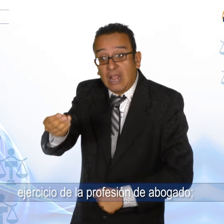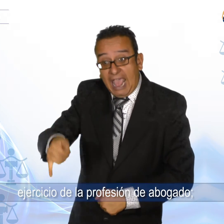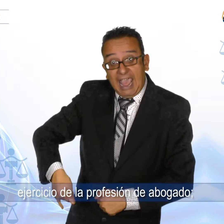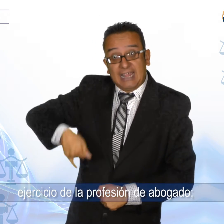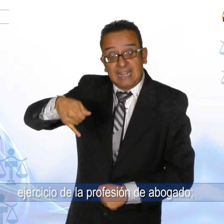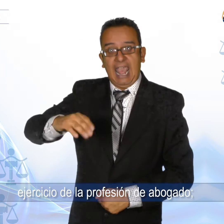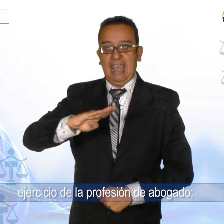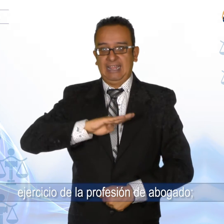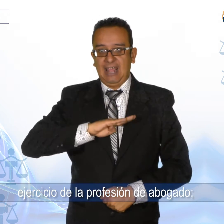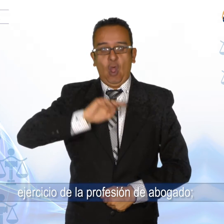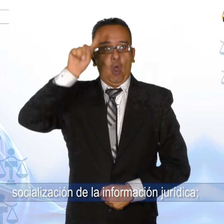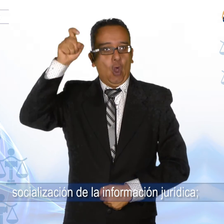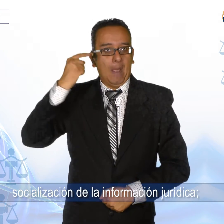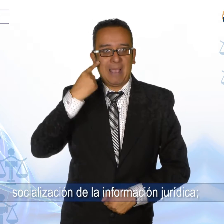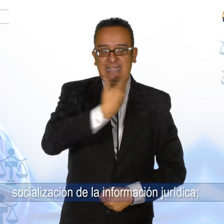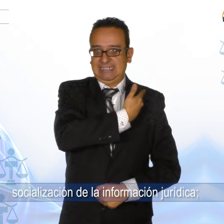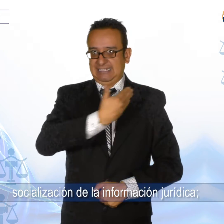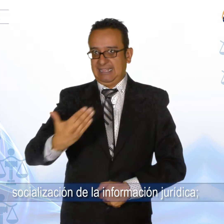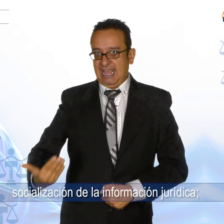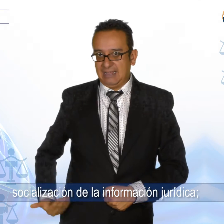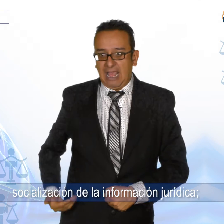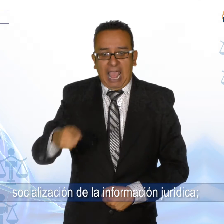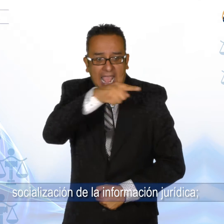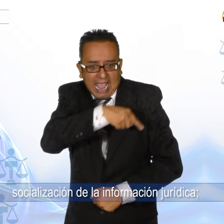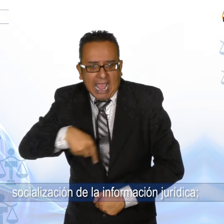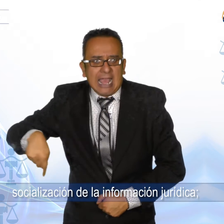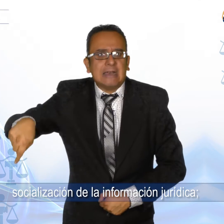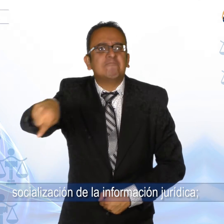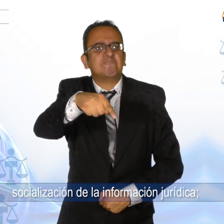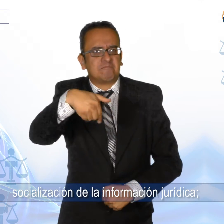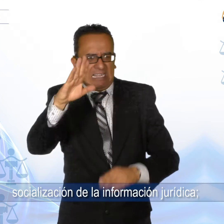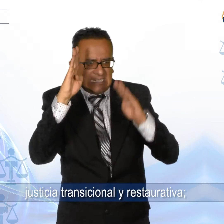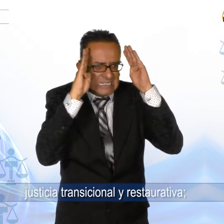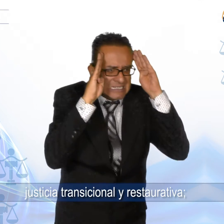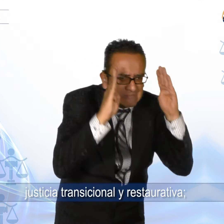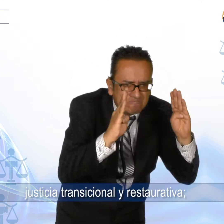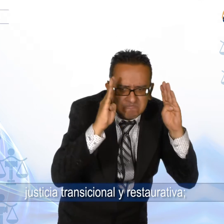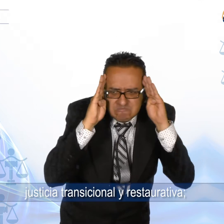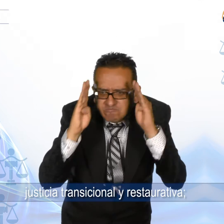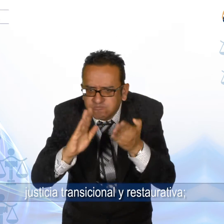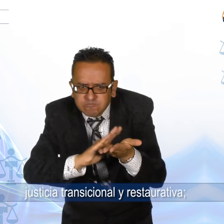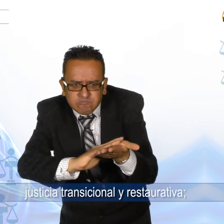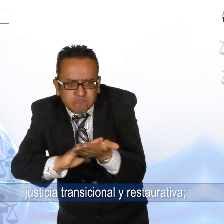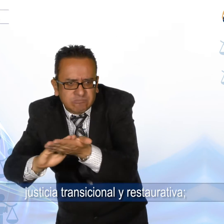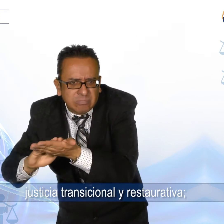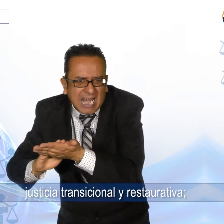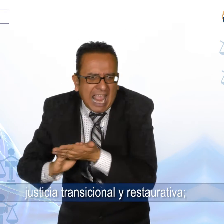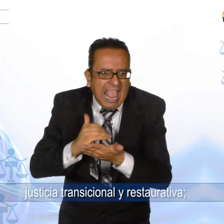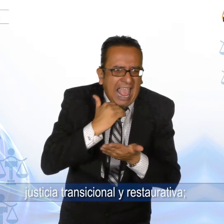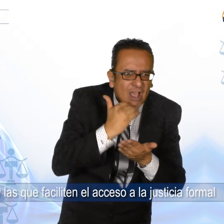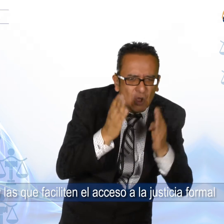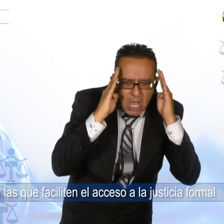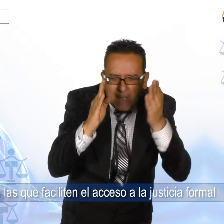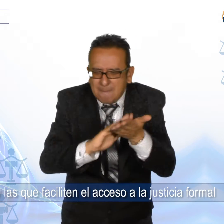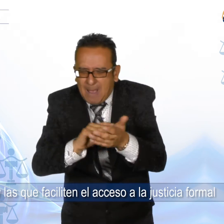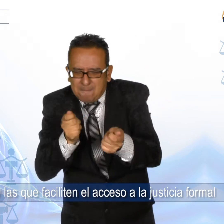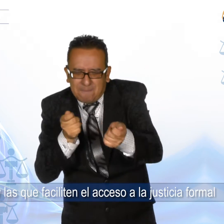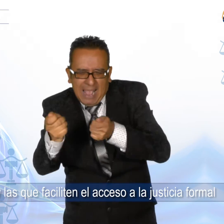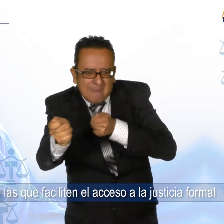profesión de abogado, socialización de la información jurídica, justicia transicional y restaurativa, y las que faciliten el